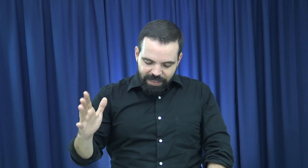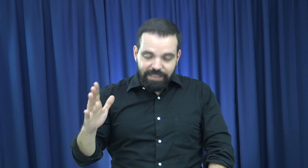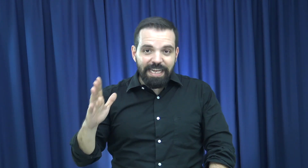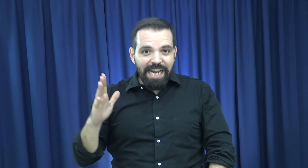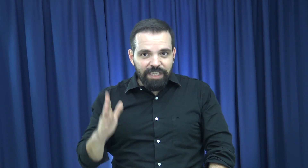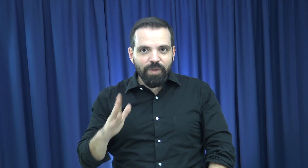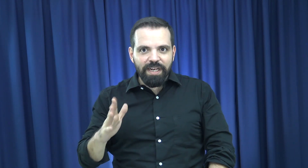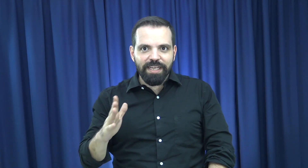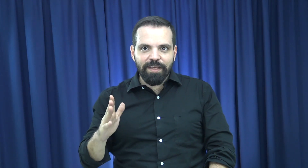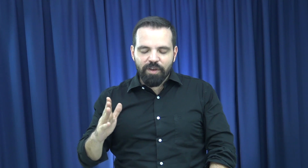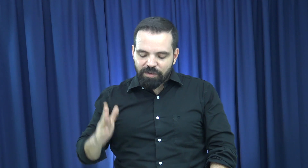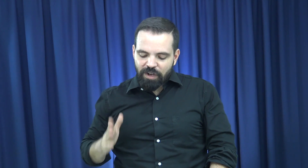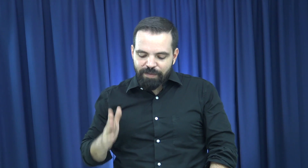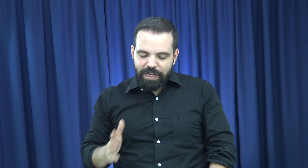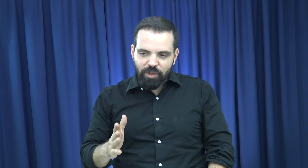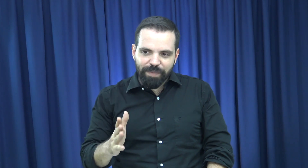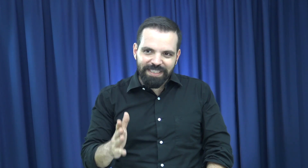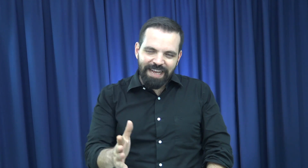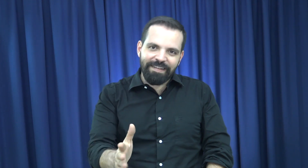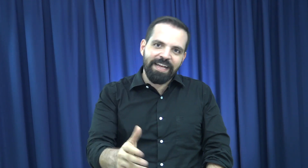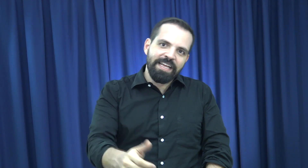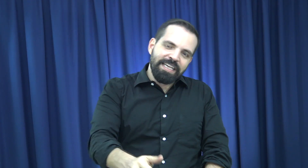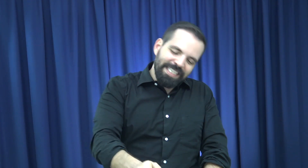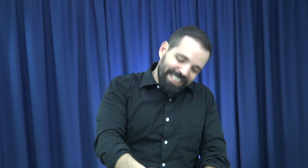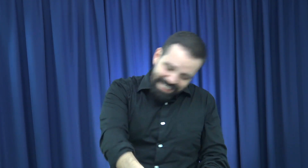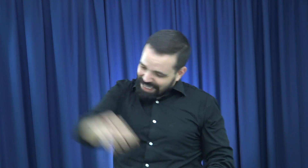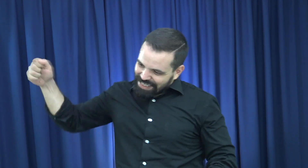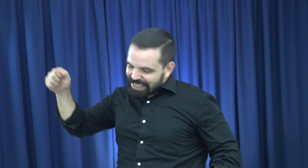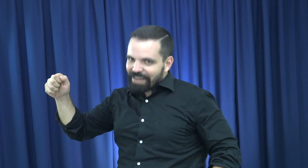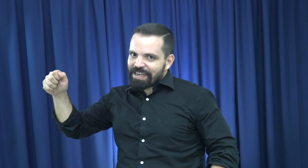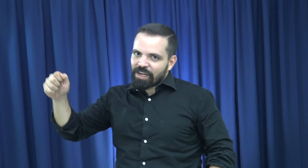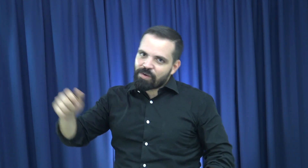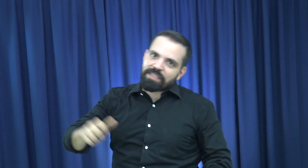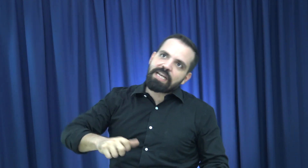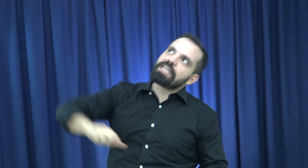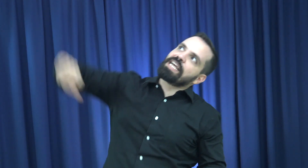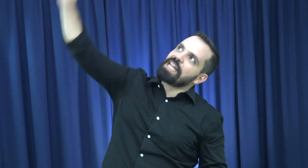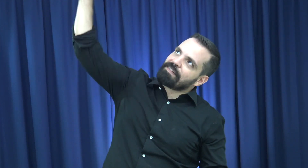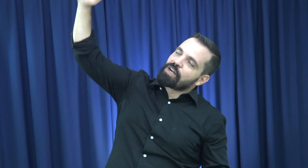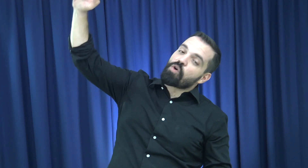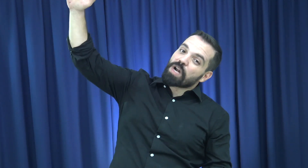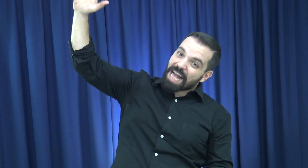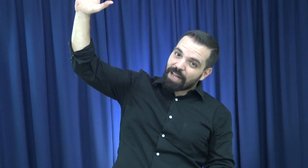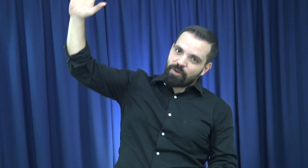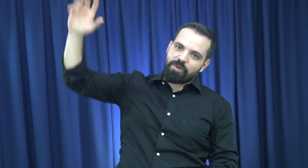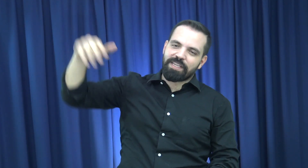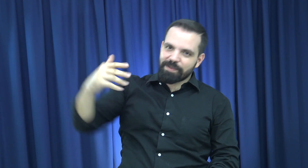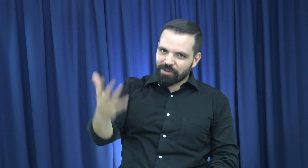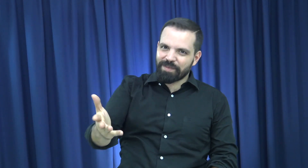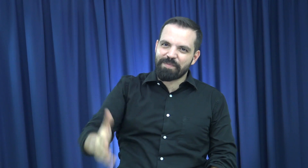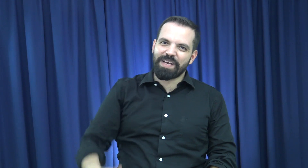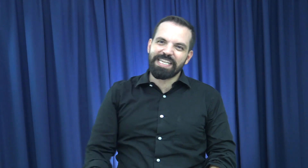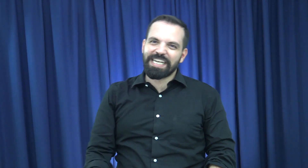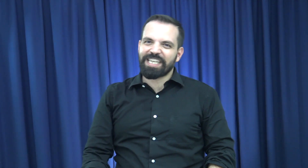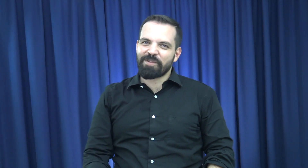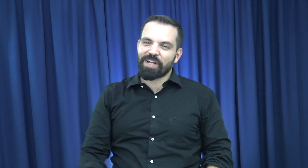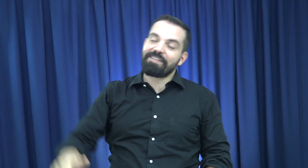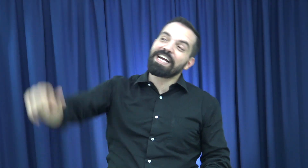¿verdad? Ese es el lazo del cazador. Y cuando el animalito pasaba, se tensaba la cuerda y quedaba colgado, o decimos en mi país, en el Salvador, quedaba